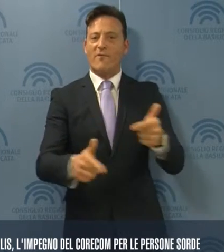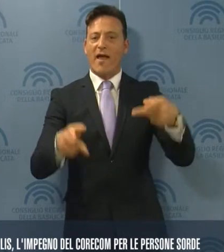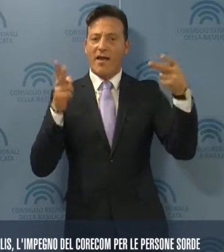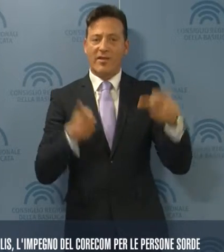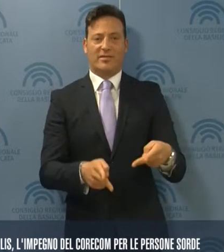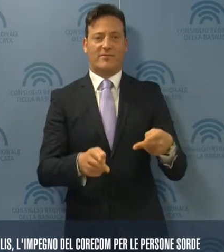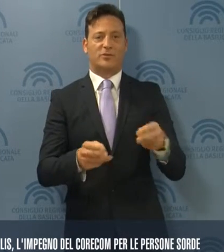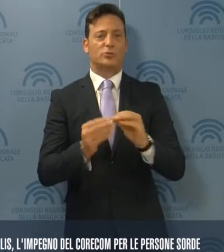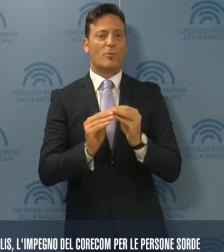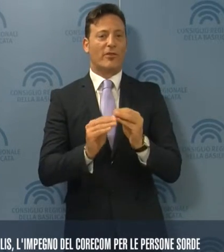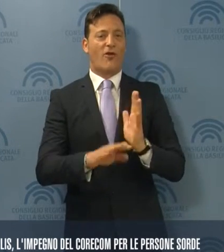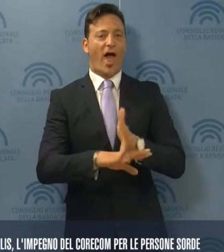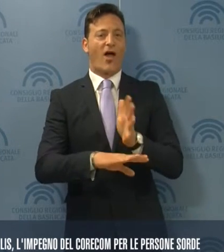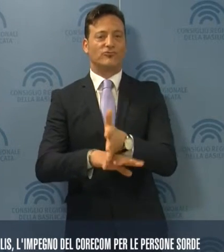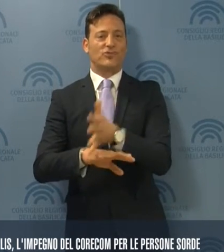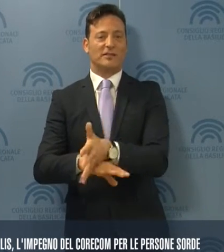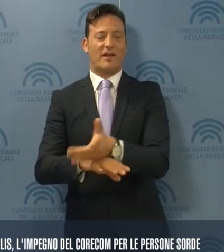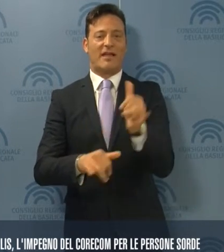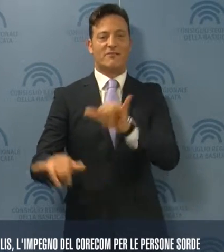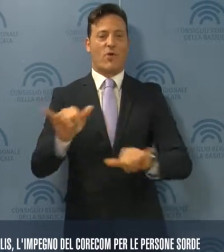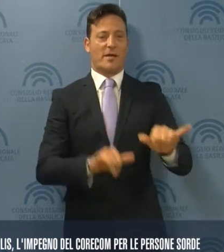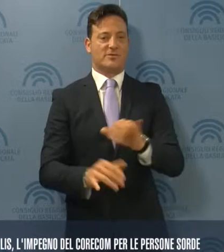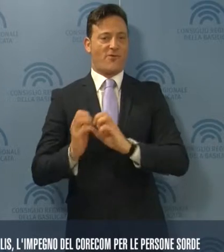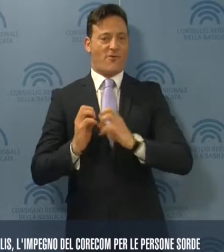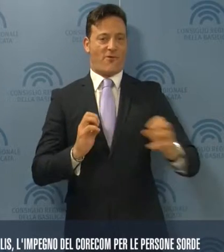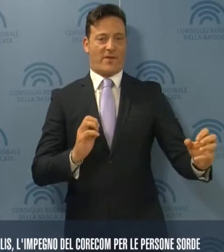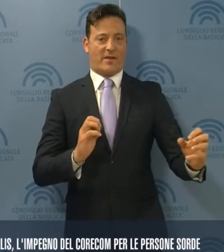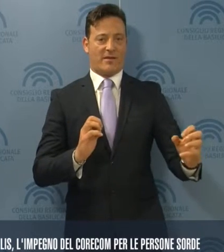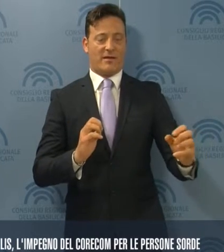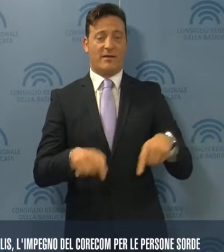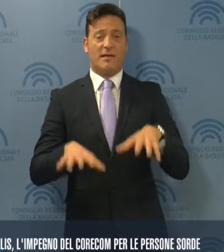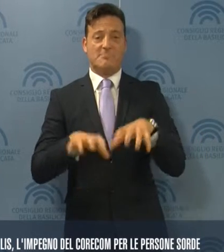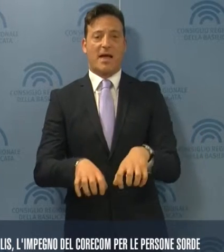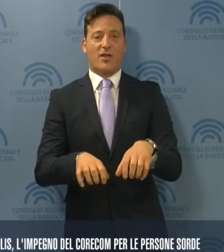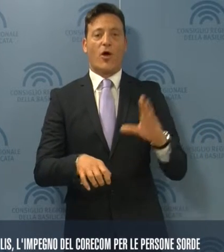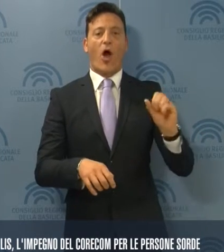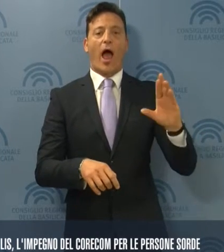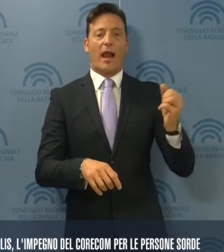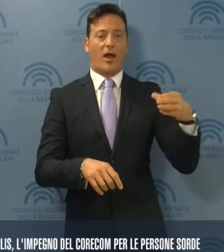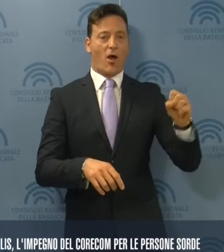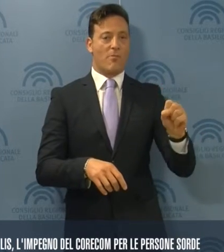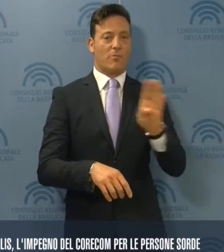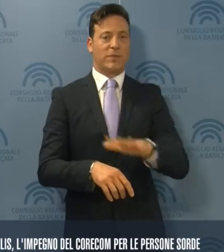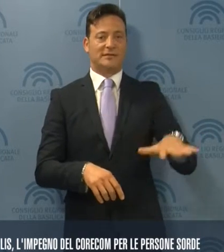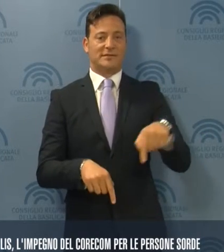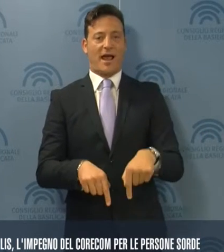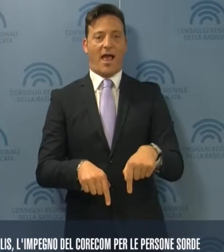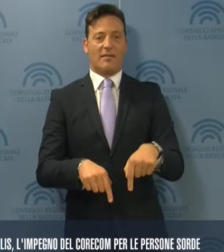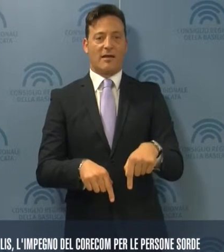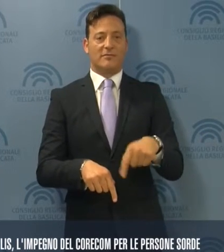strumento di accesso all'informazione. E l'impegno del Corecom Basilicata, ribadito dalla